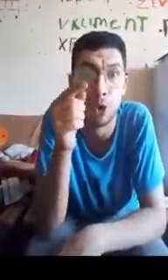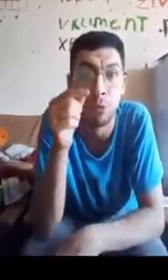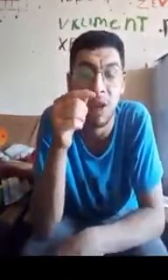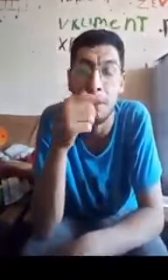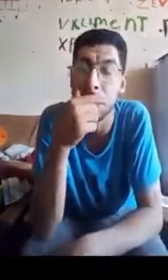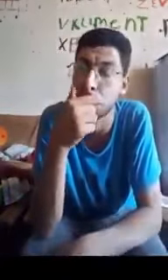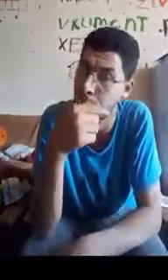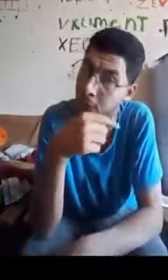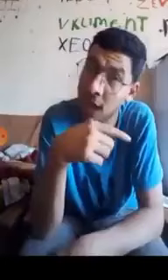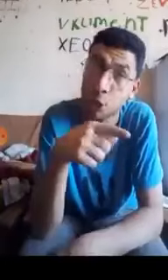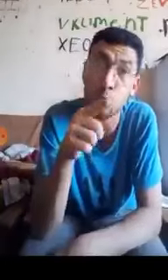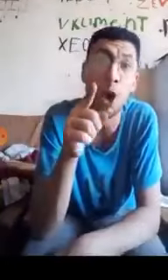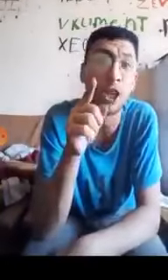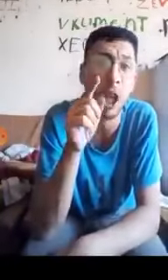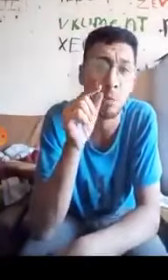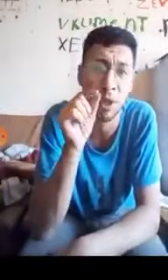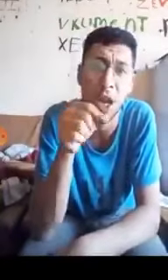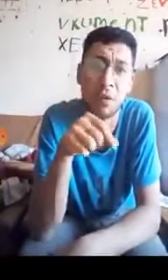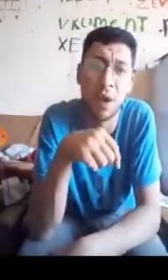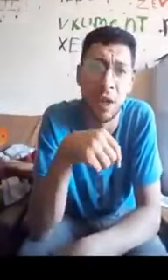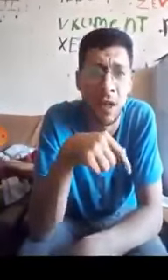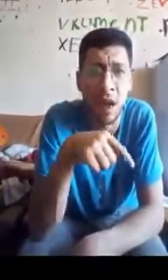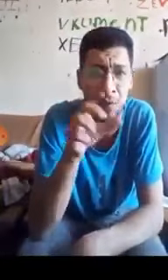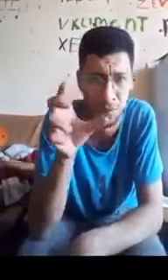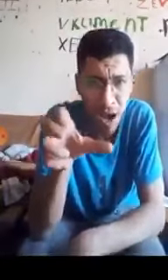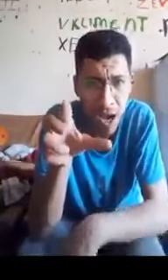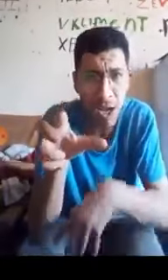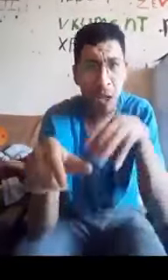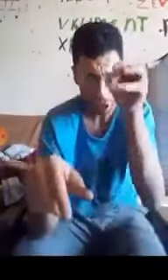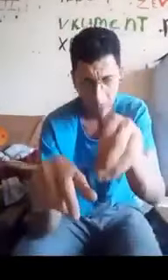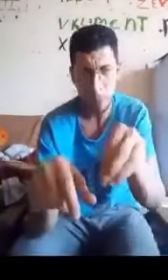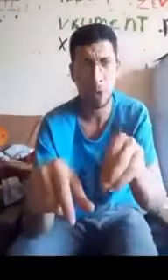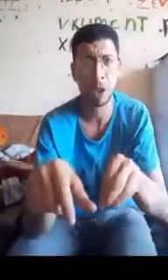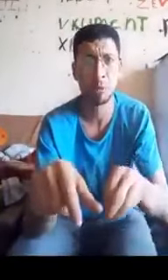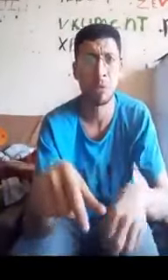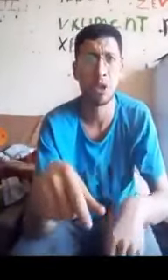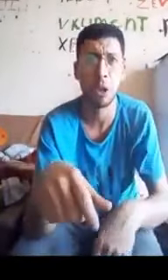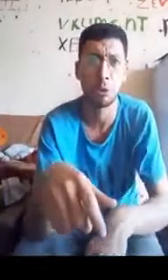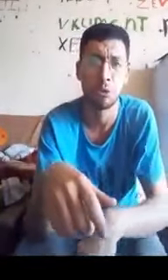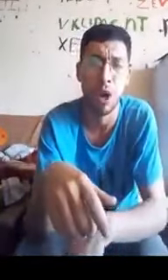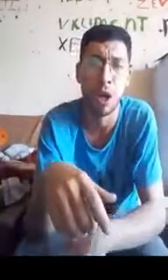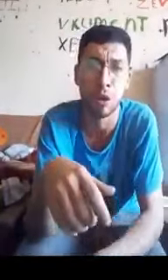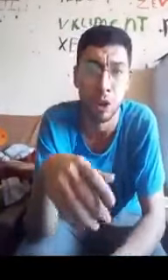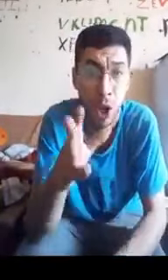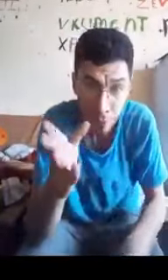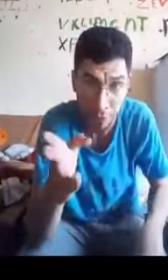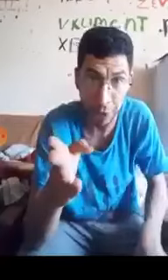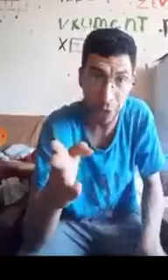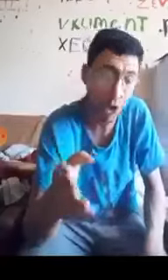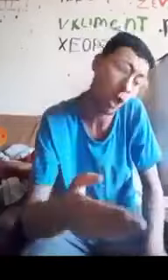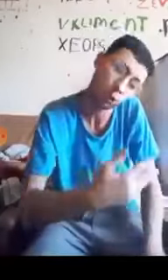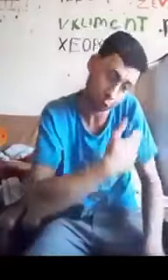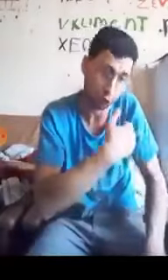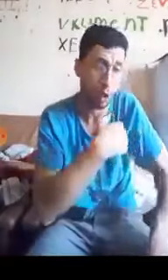cümlə bəcimlə, çoxa tam sərf eləyən və tam uyan misal düzəldir. Vətəni tural